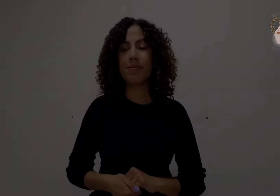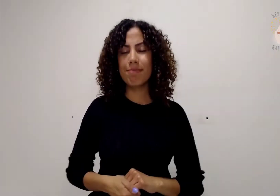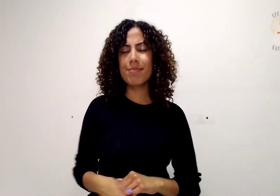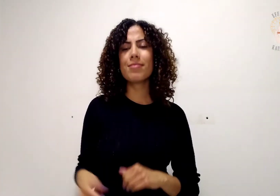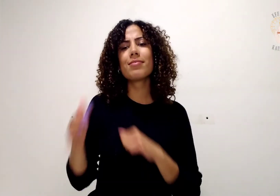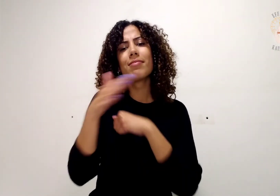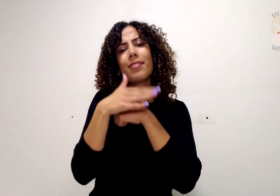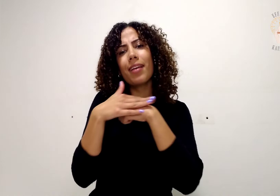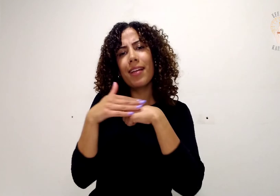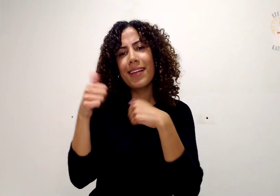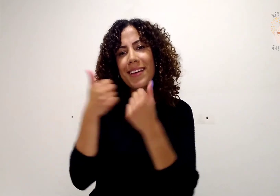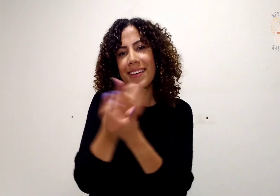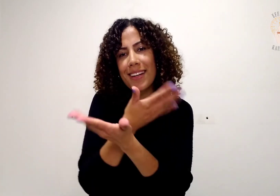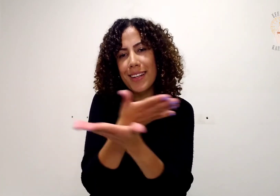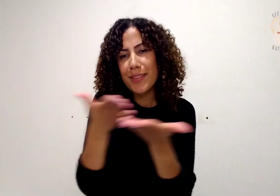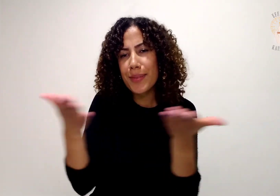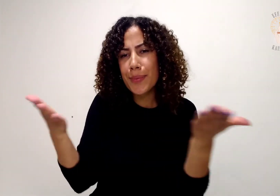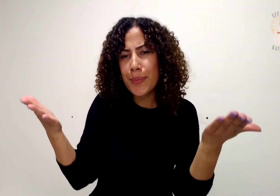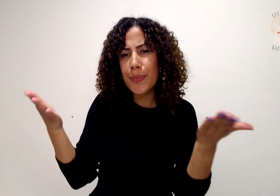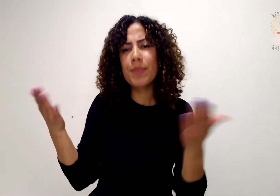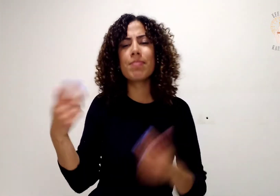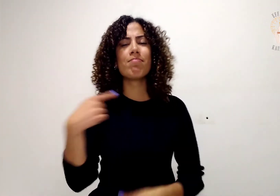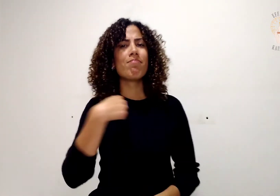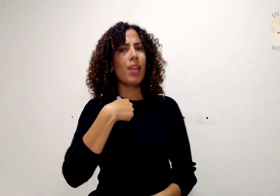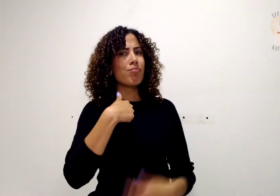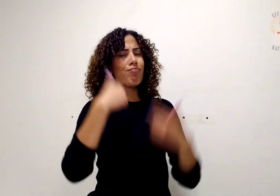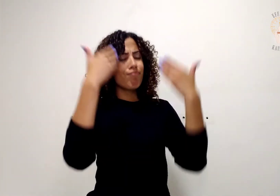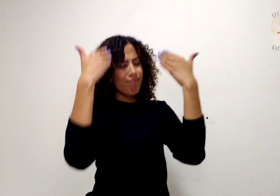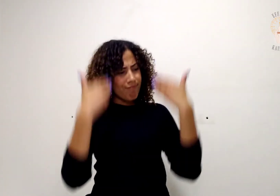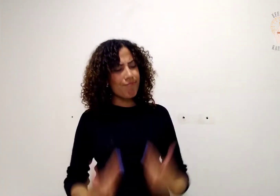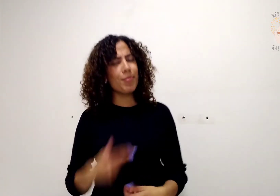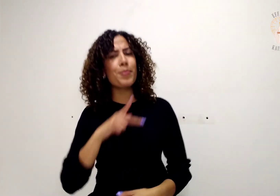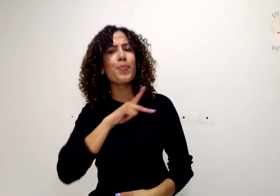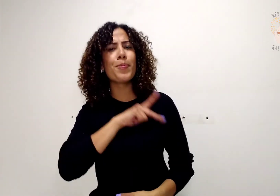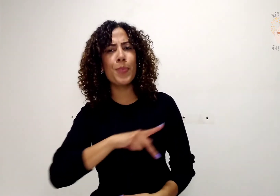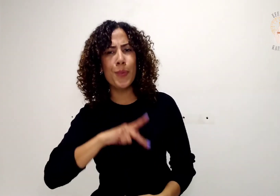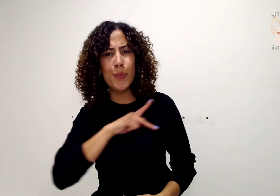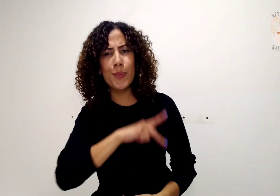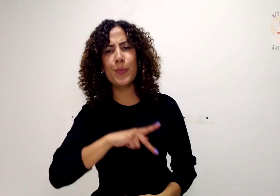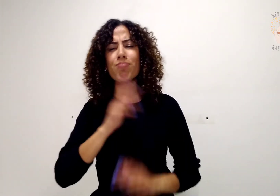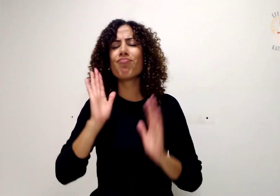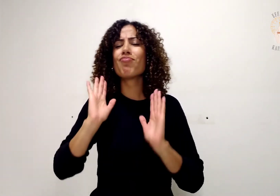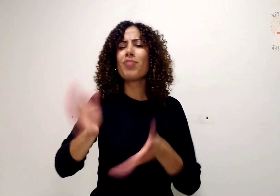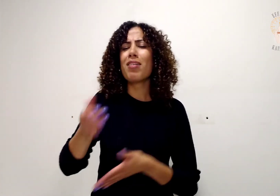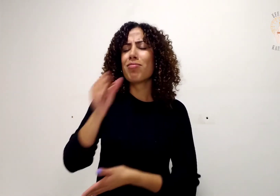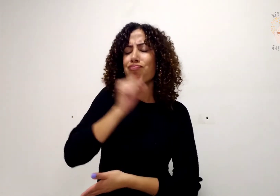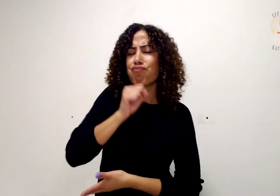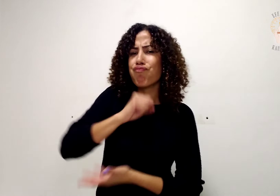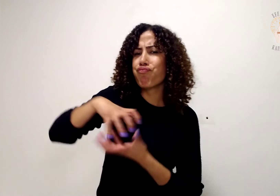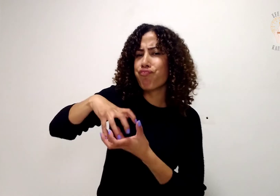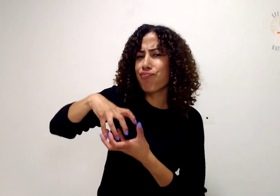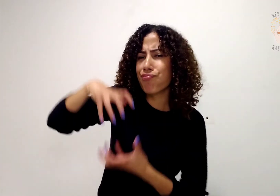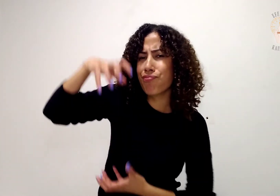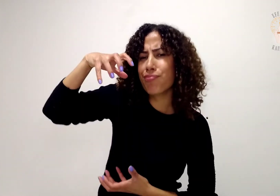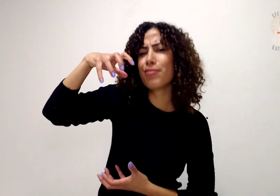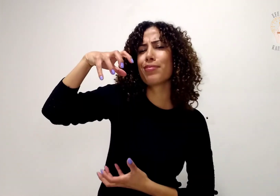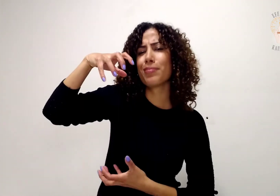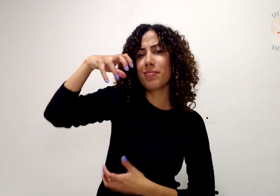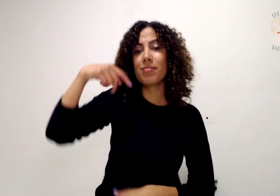Caríssimo, eu, Paulo, velho como estou e agora